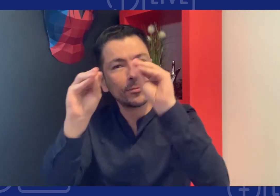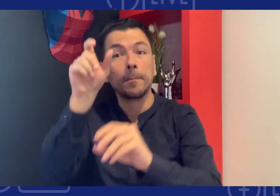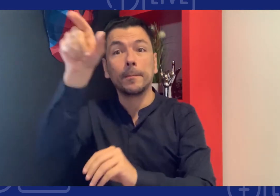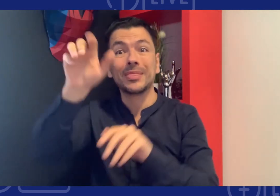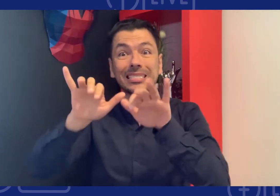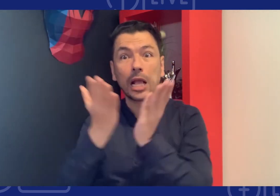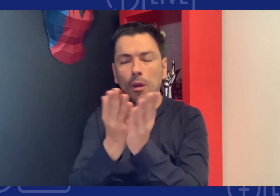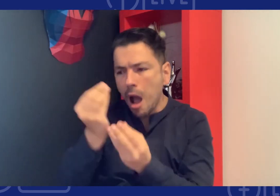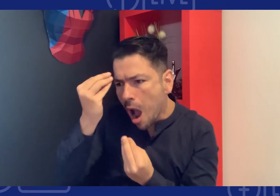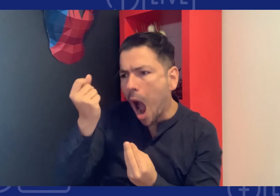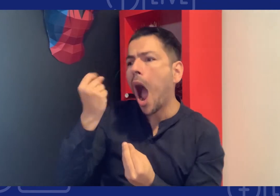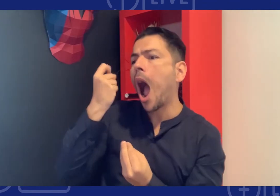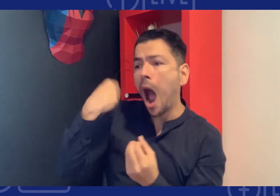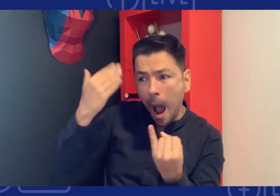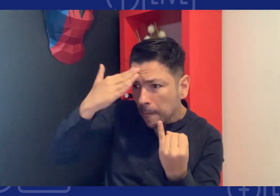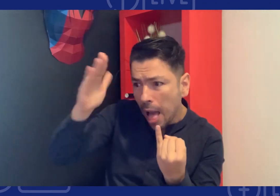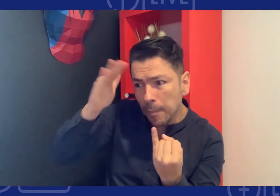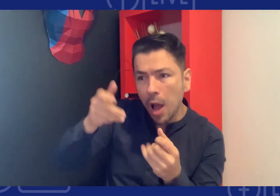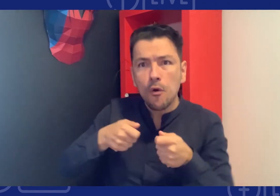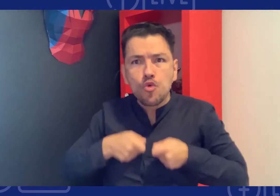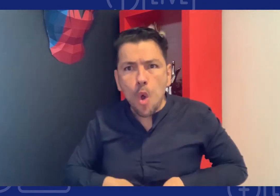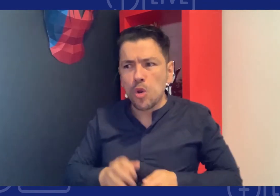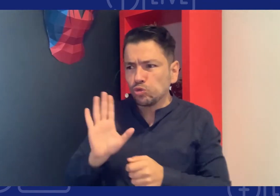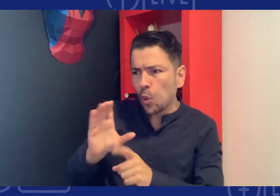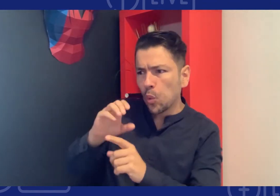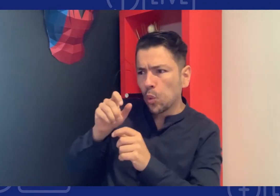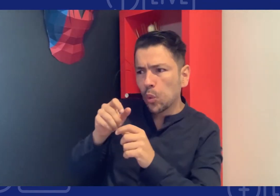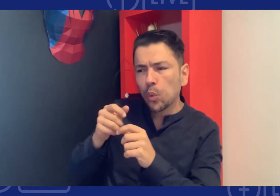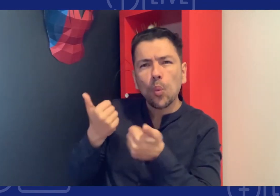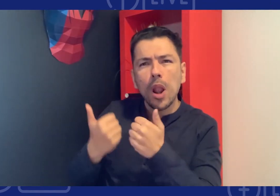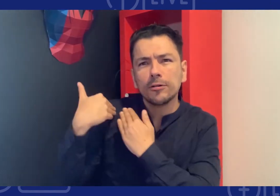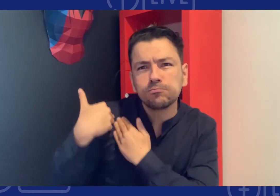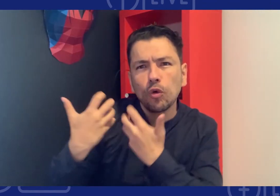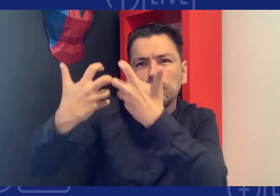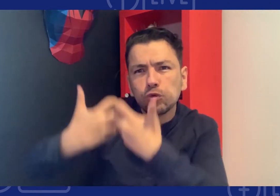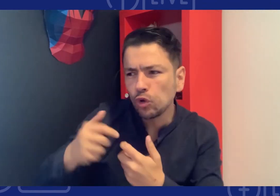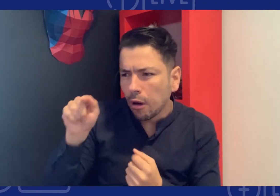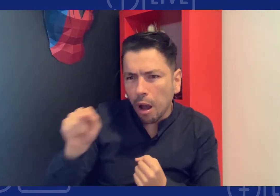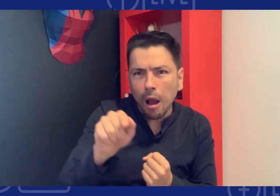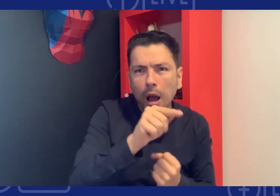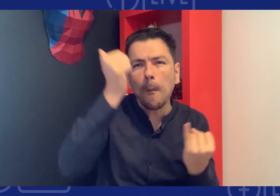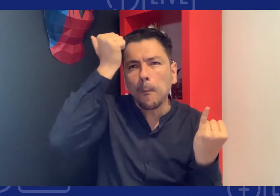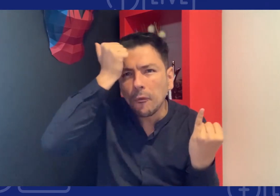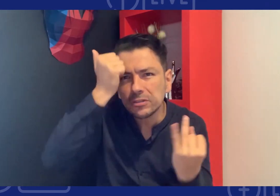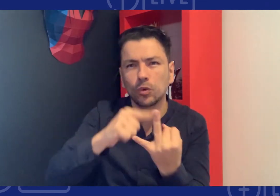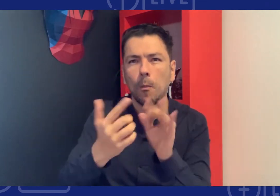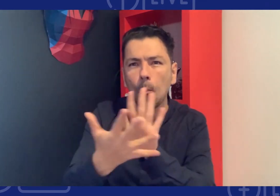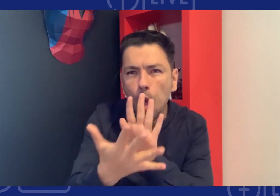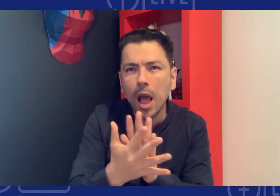como ciudadanos debemos hacer esta formación y que las secretarías tomen conciencia al respecto que conozcan las funciones de cada uno de los